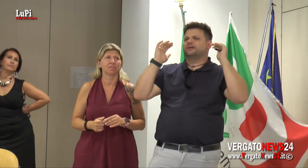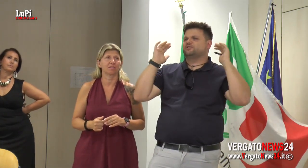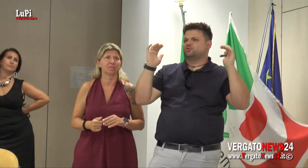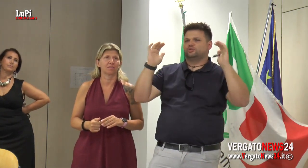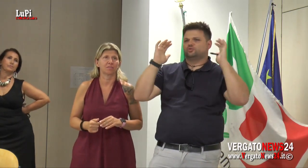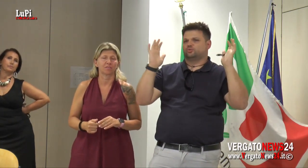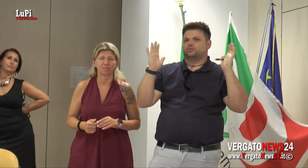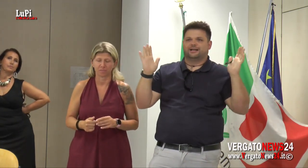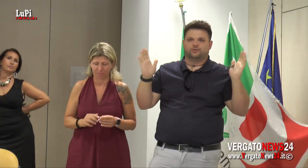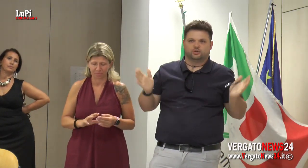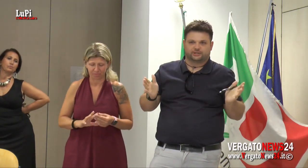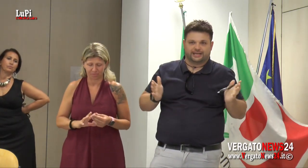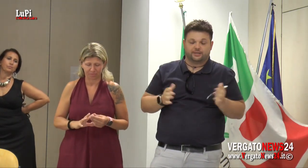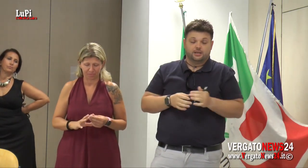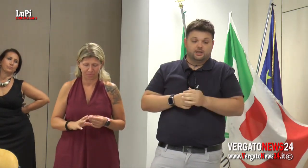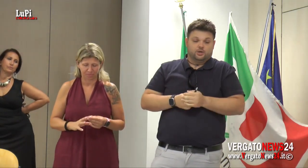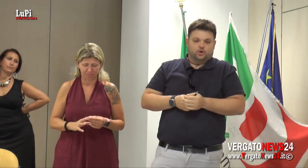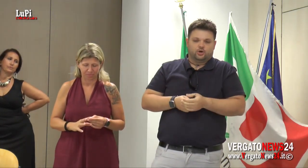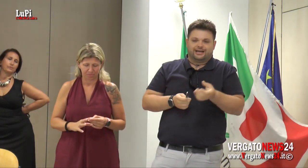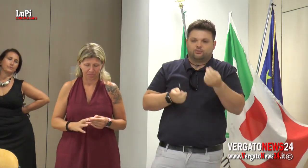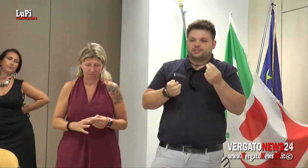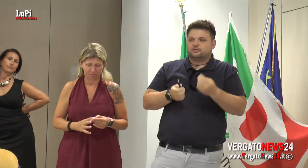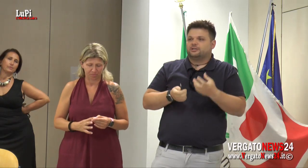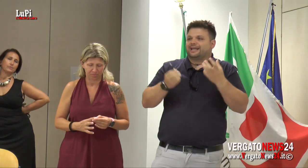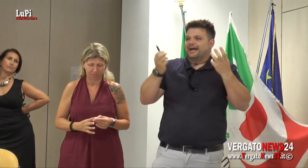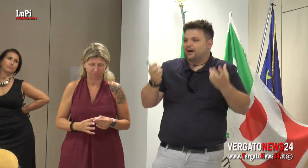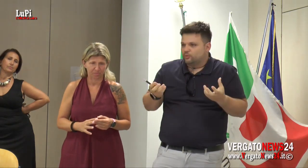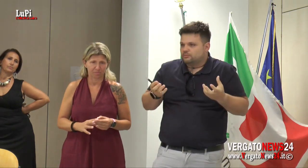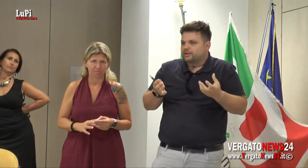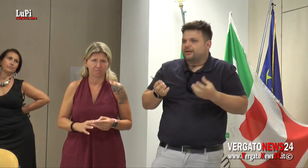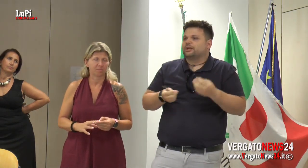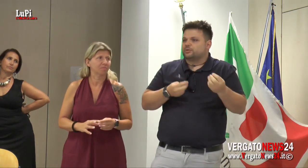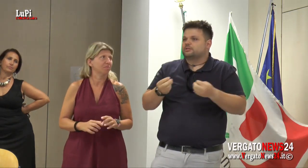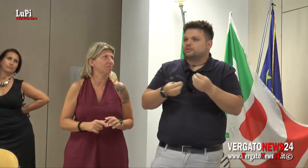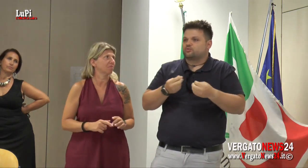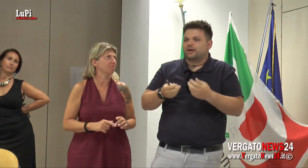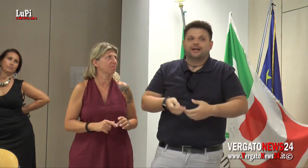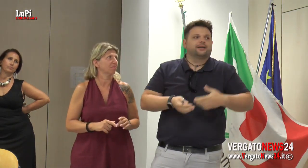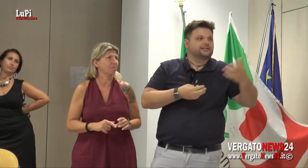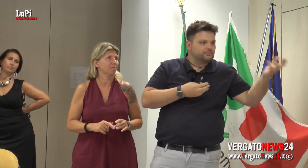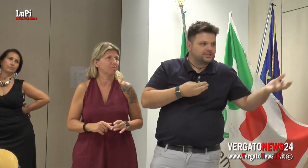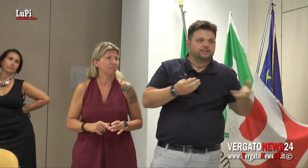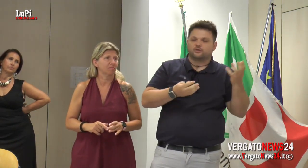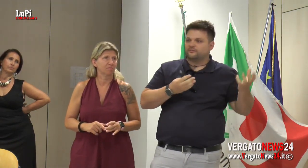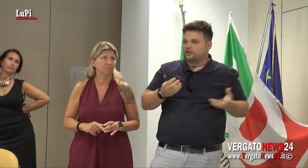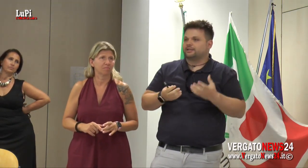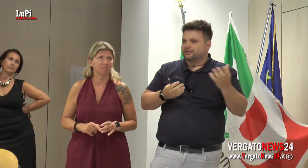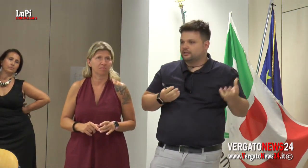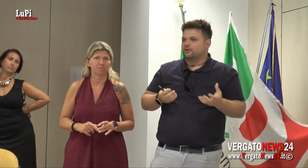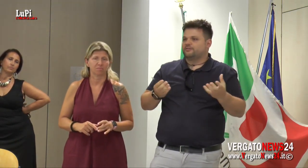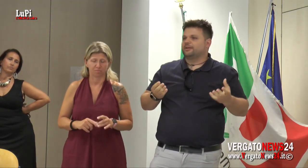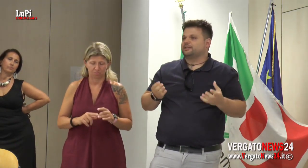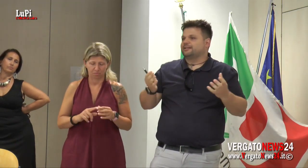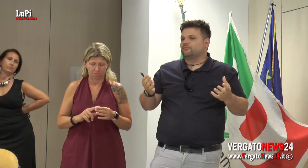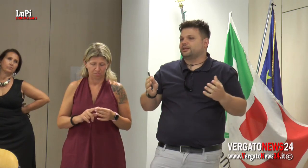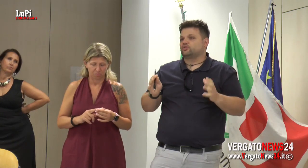senza una visione strutturale a lungo termine. Ora la questione CAU, che è una questione sulla quale anche siamo stati coinvolti